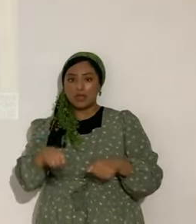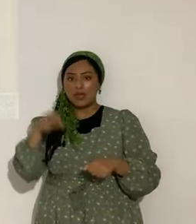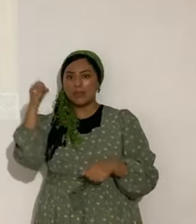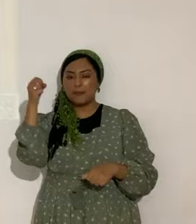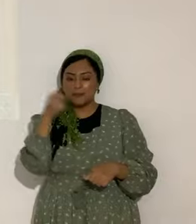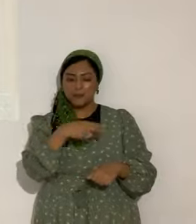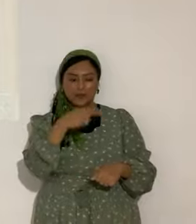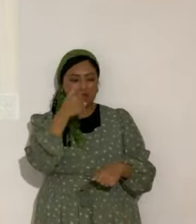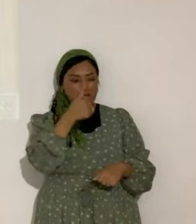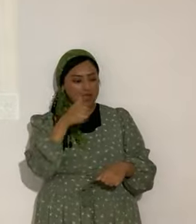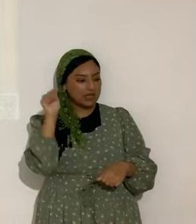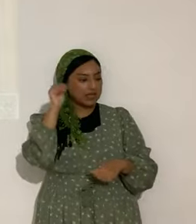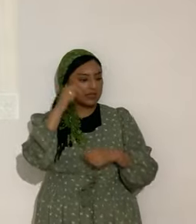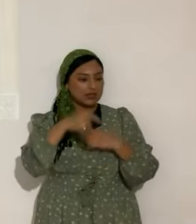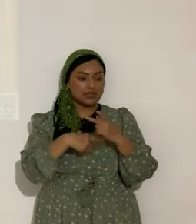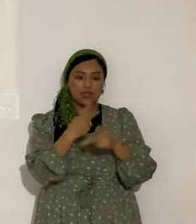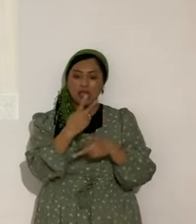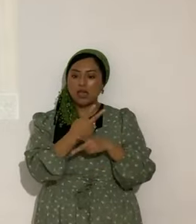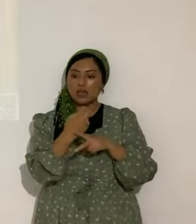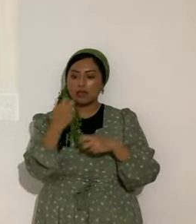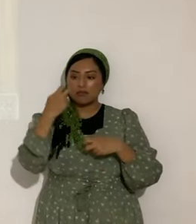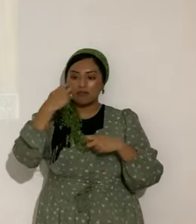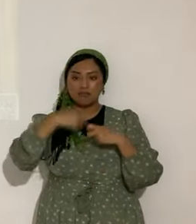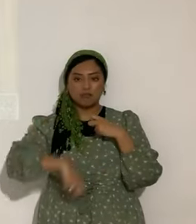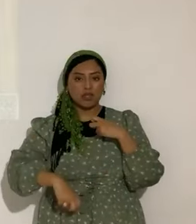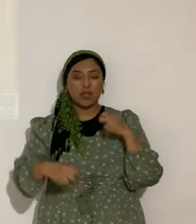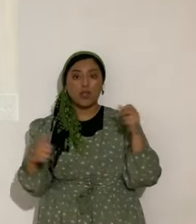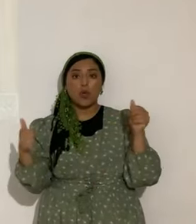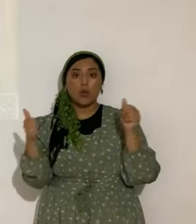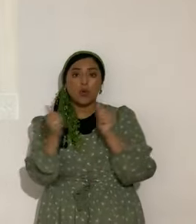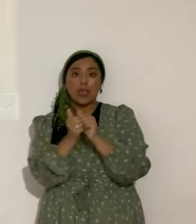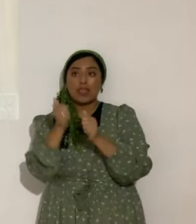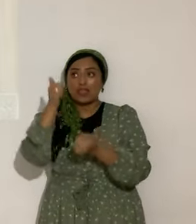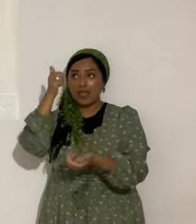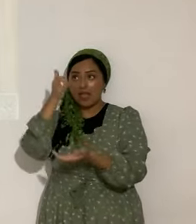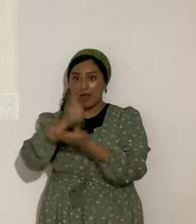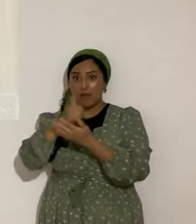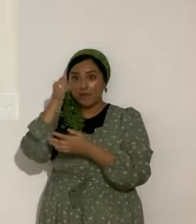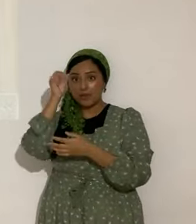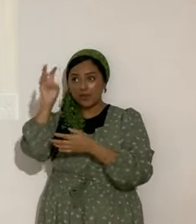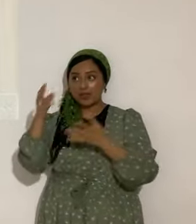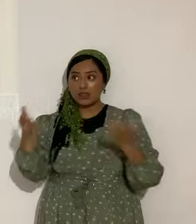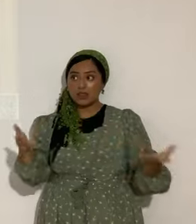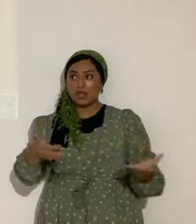dificultad. Cualquier dificultad con la ayuda de Yashua. En este mundo. Somos capaces de.